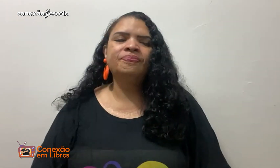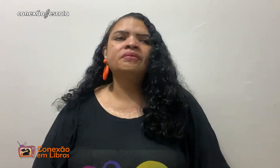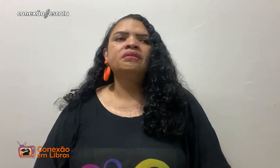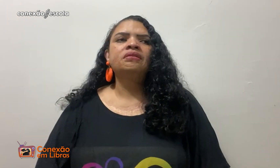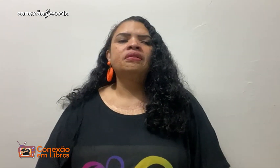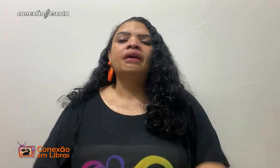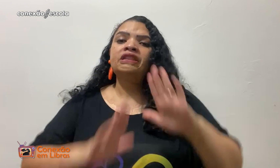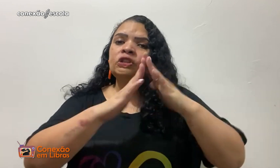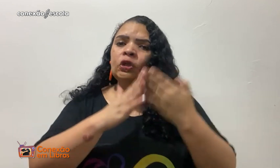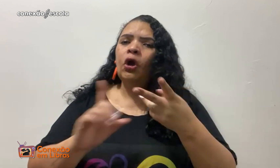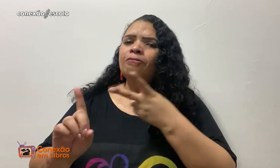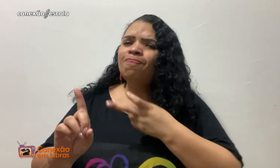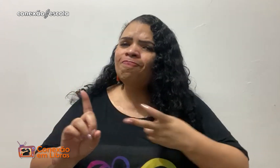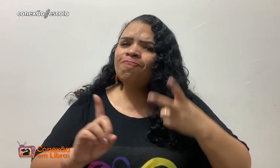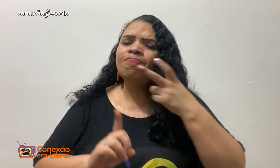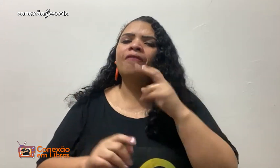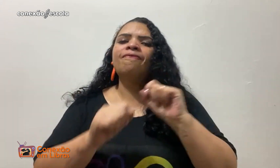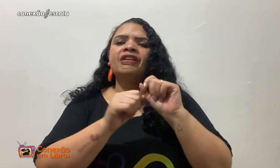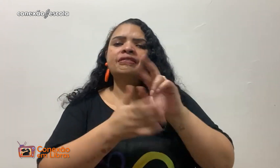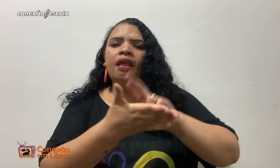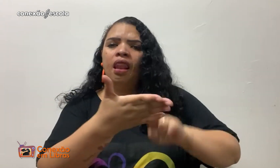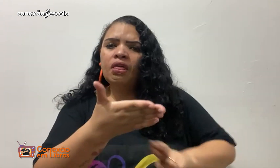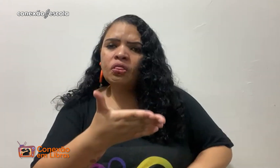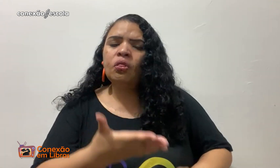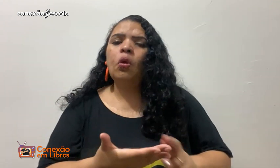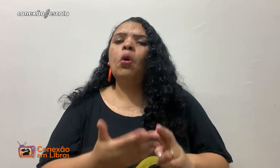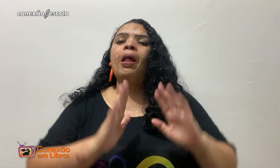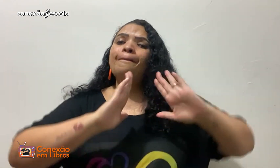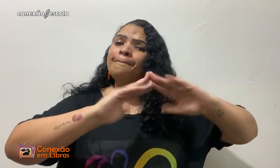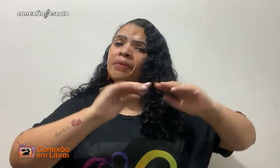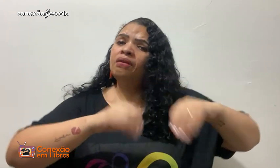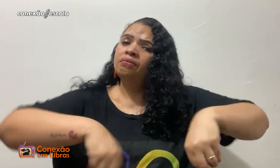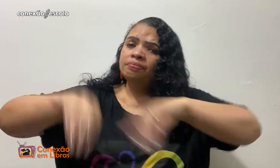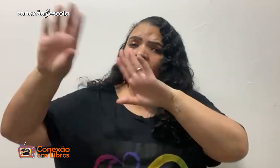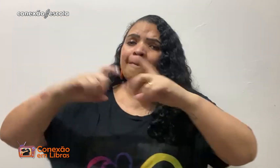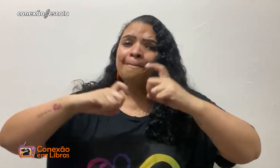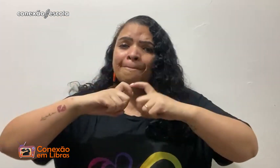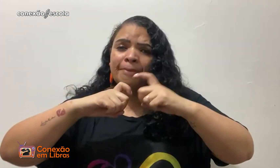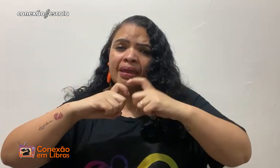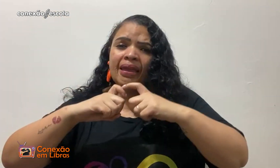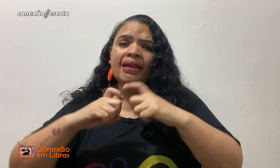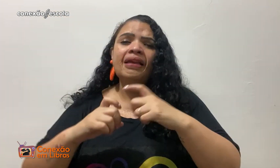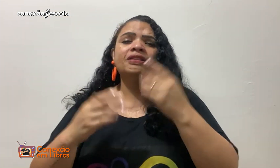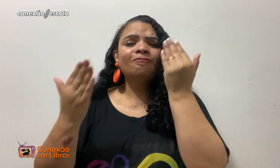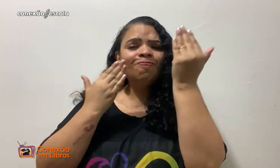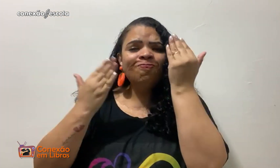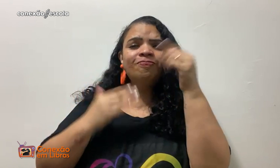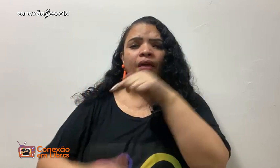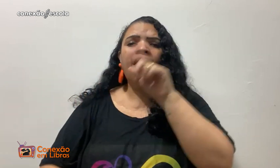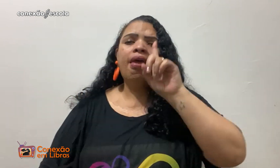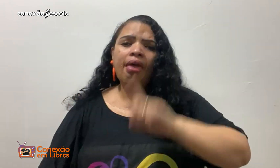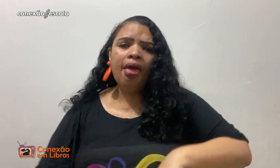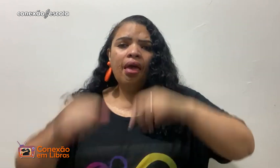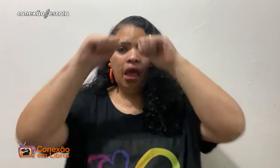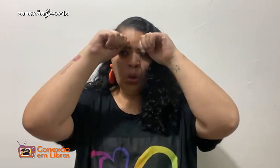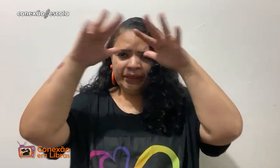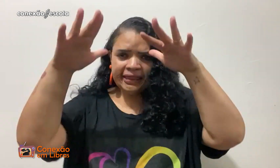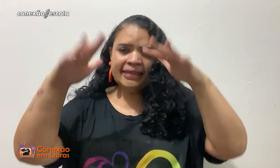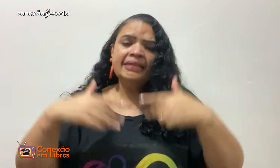ela tinha ou o que ela precisava. Na escola, eles me fizeram uns relatórios da minha filha e falaram para eu levar ela no